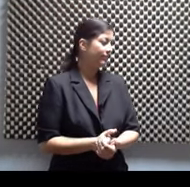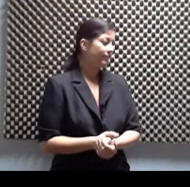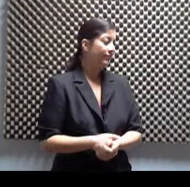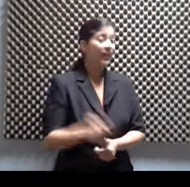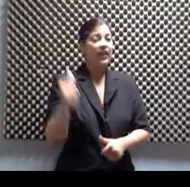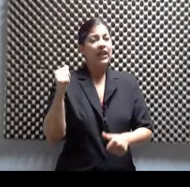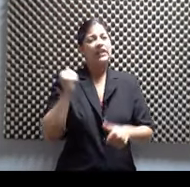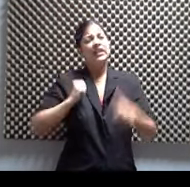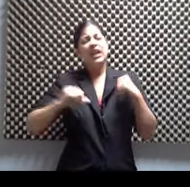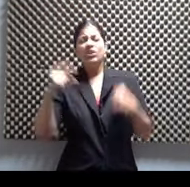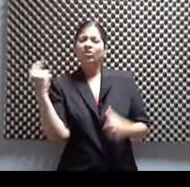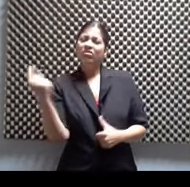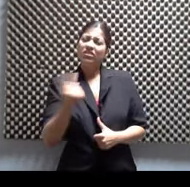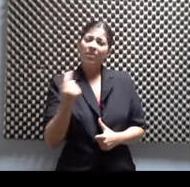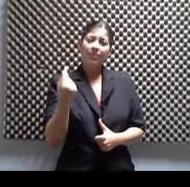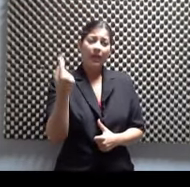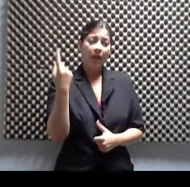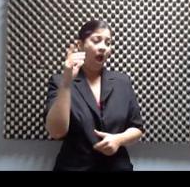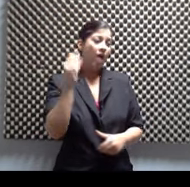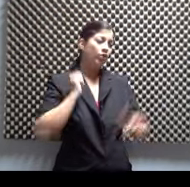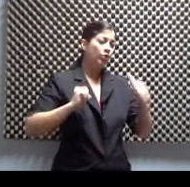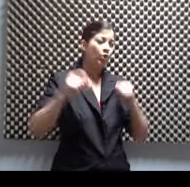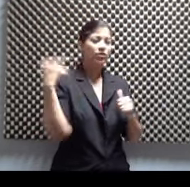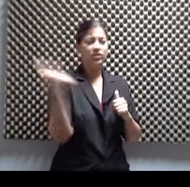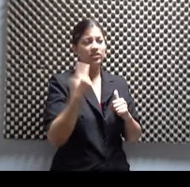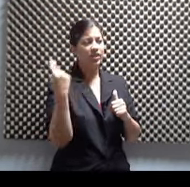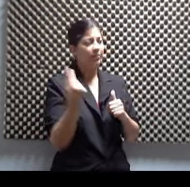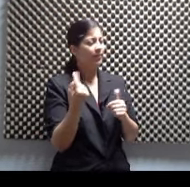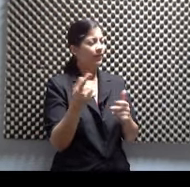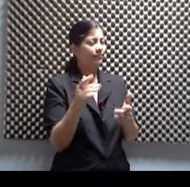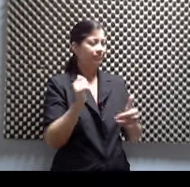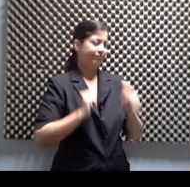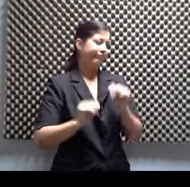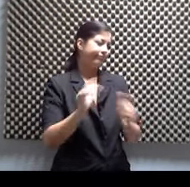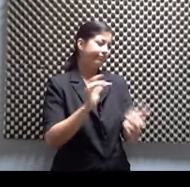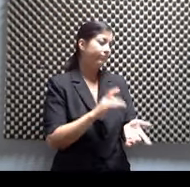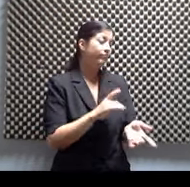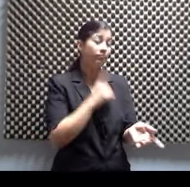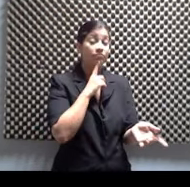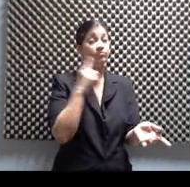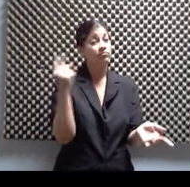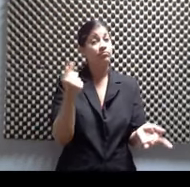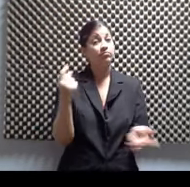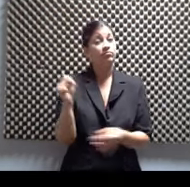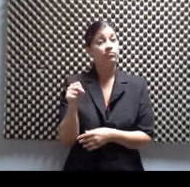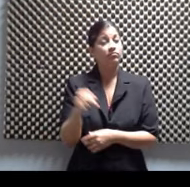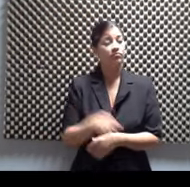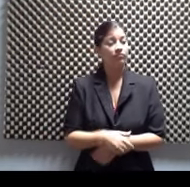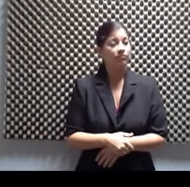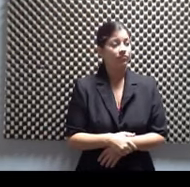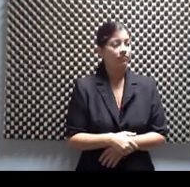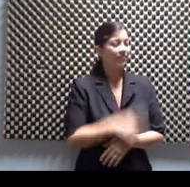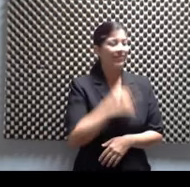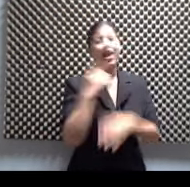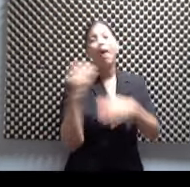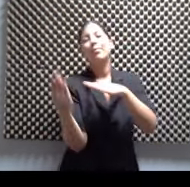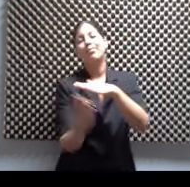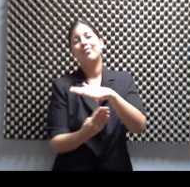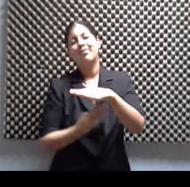teatro es el para los actores. Siempre la ven. Siempre. No, eso es lo, la matriz, no la matriz.